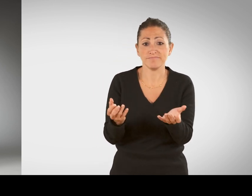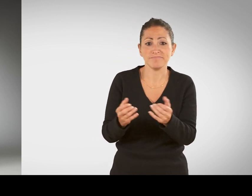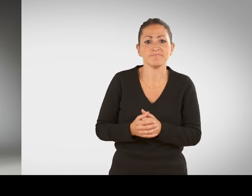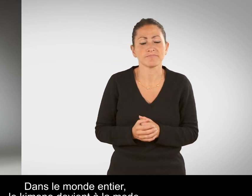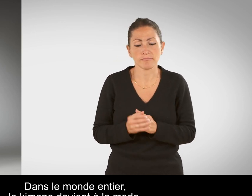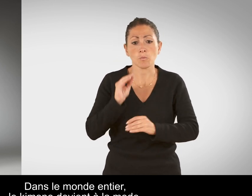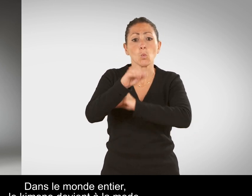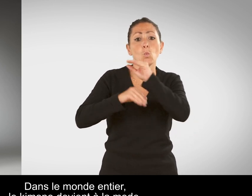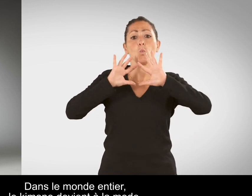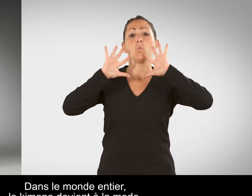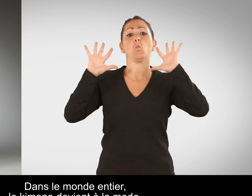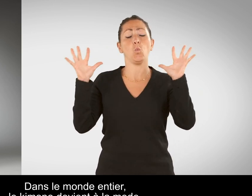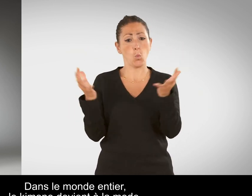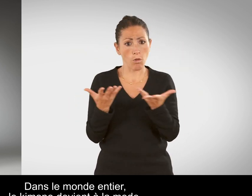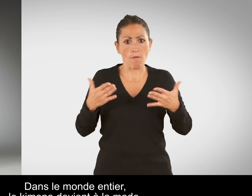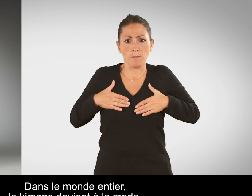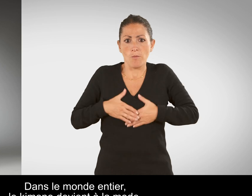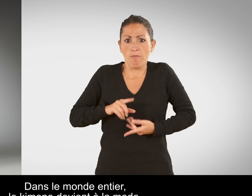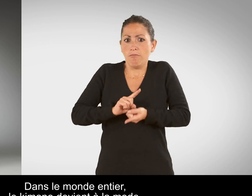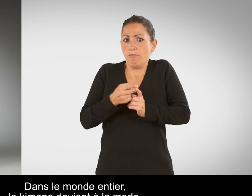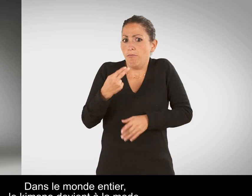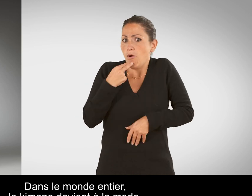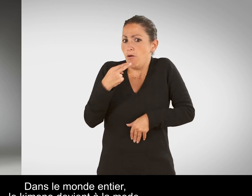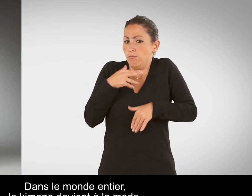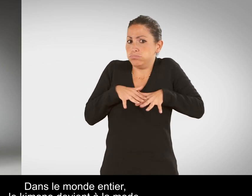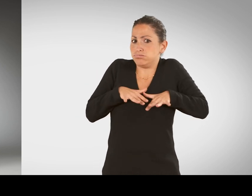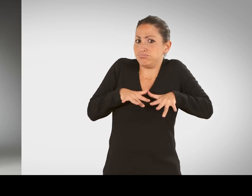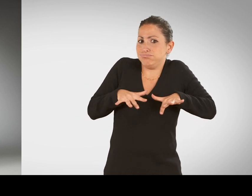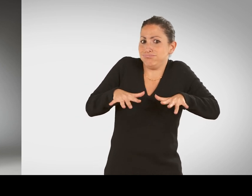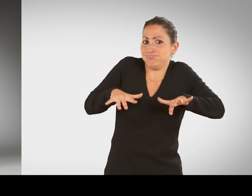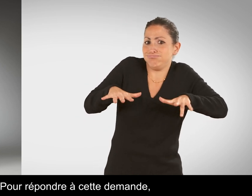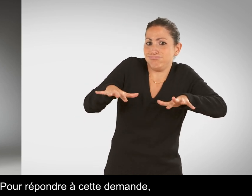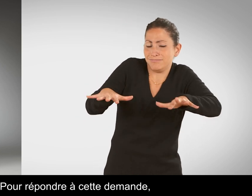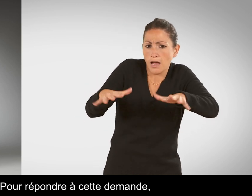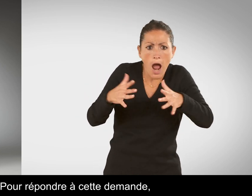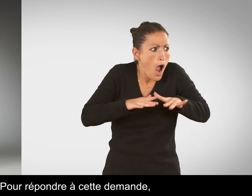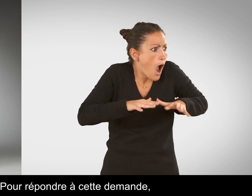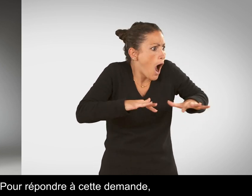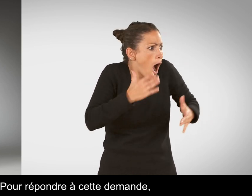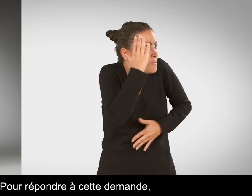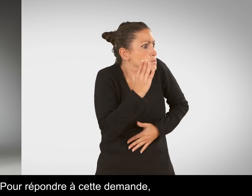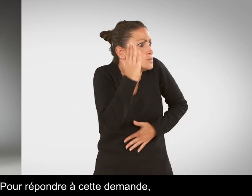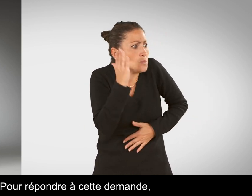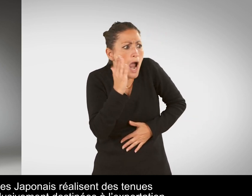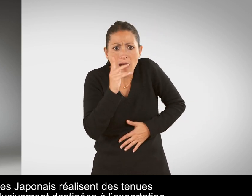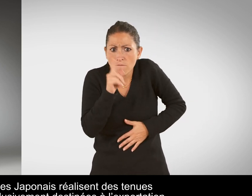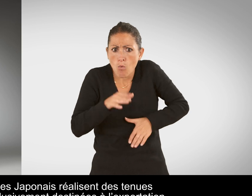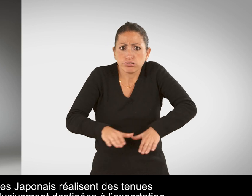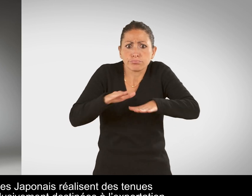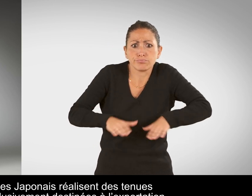Dans le monde entier, le kimono devient à la mode Pour répondre à cette demande, les Japonais réalisent